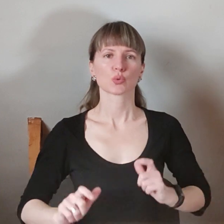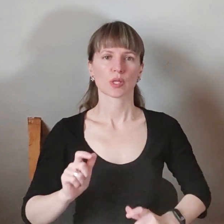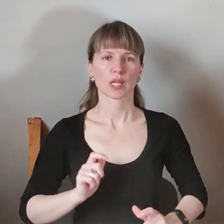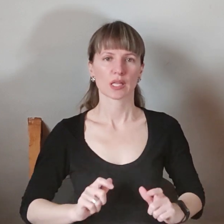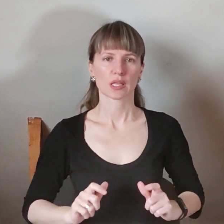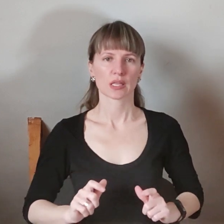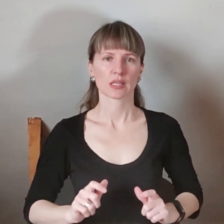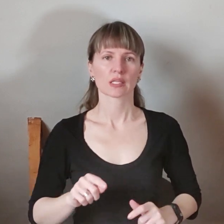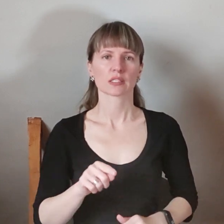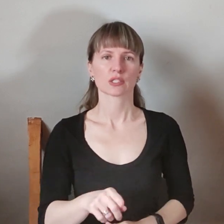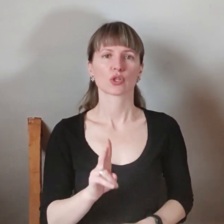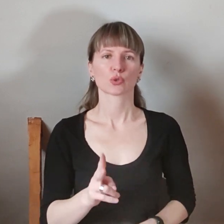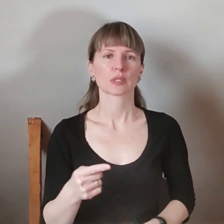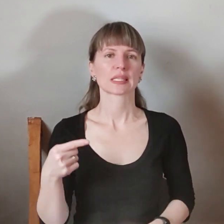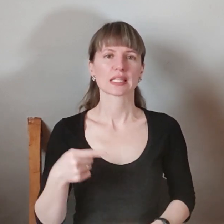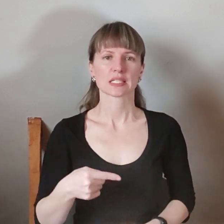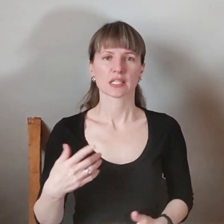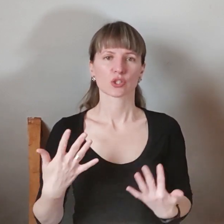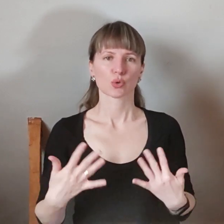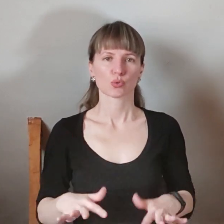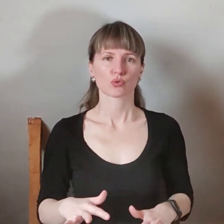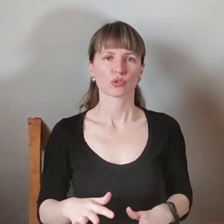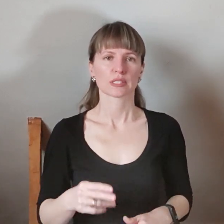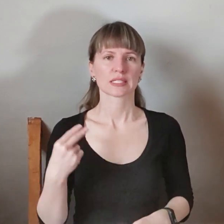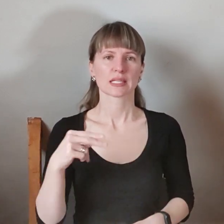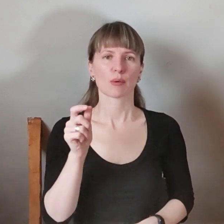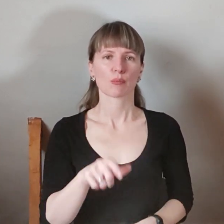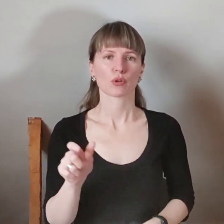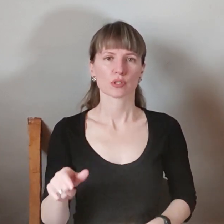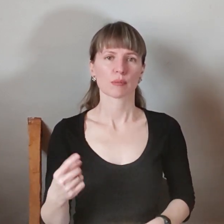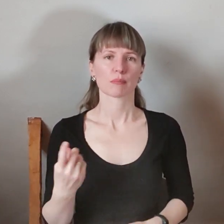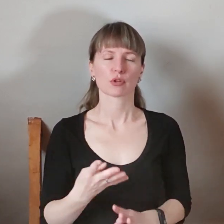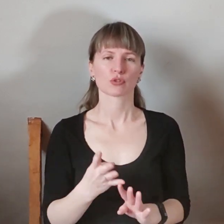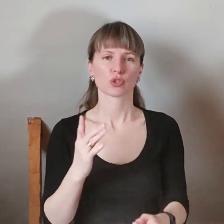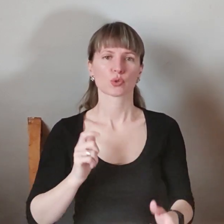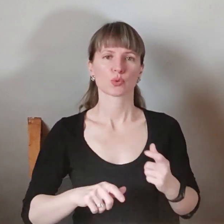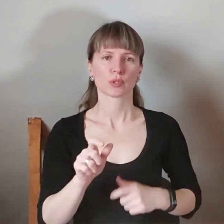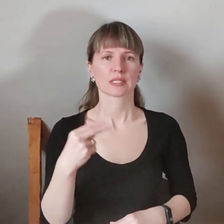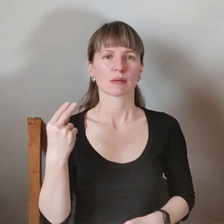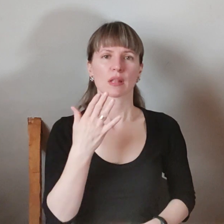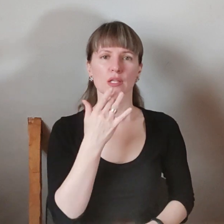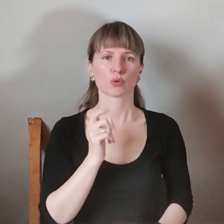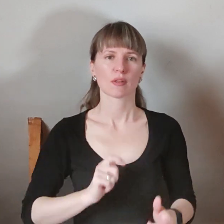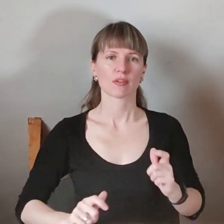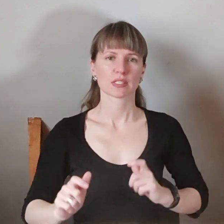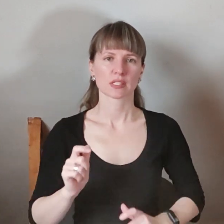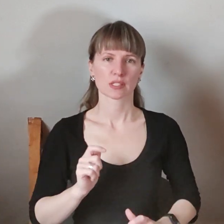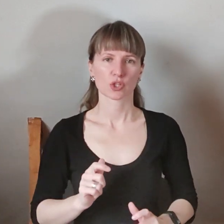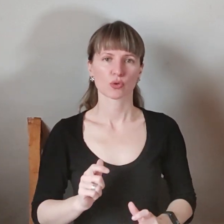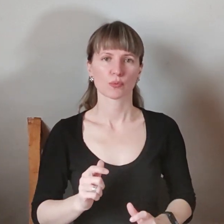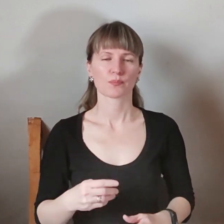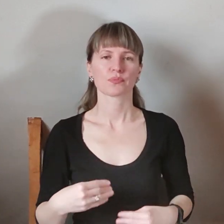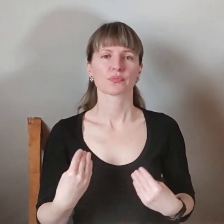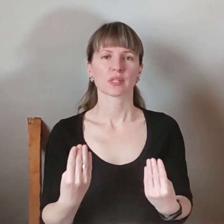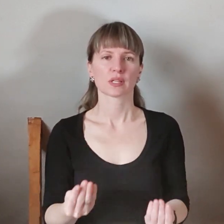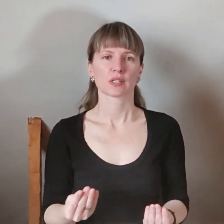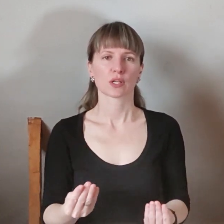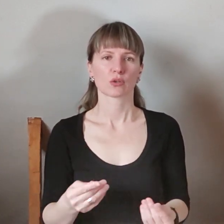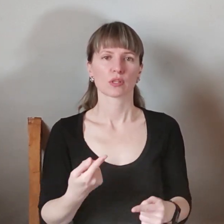ті, хто тисячі вже заперіжців, в першу чергу студенти заперіжців національного університету, додають цю допомогу. Ви